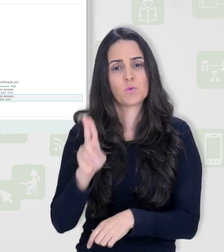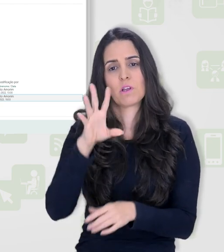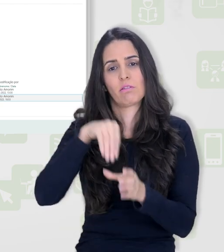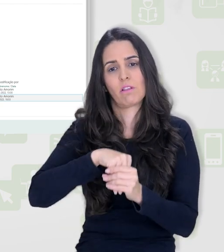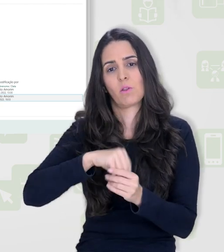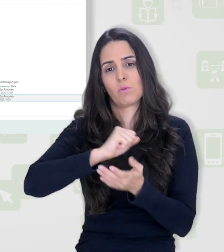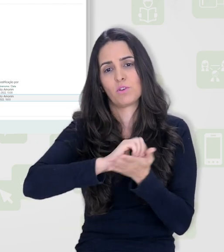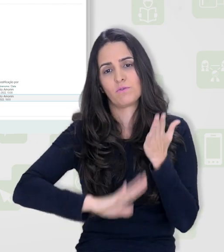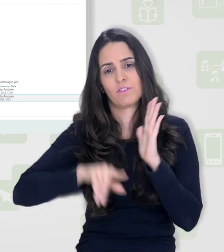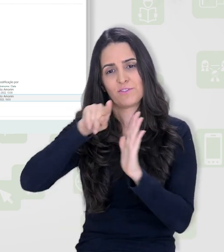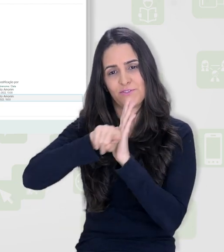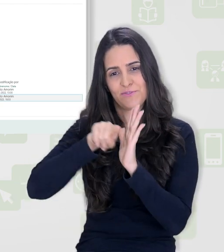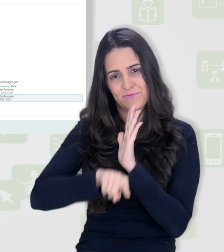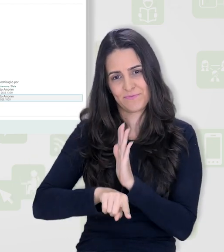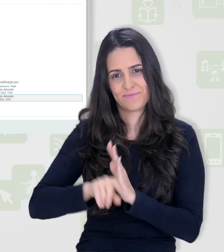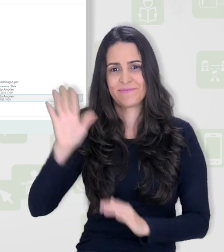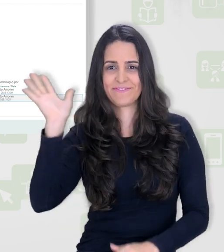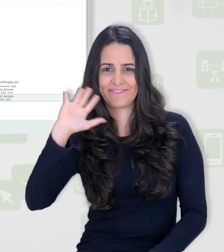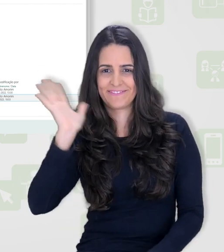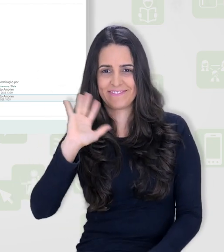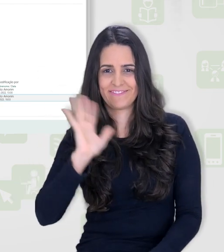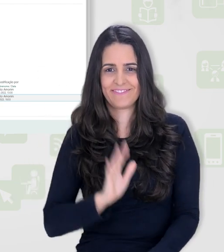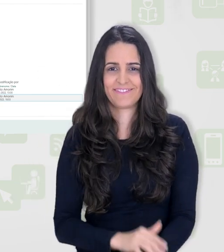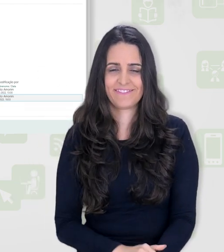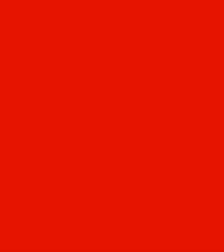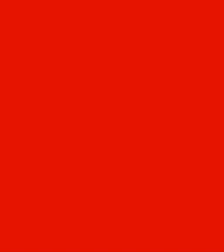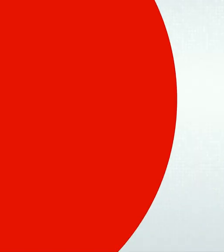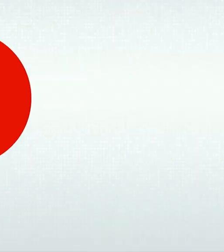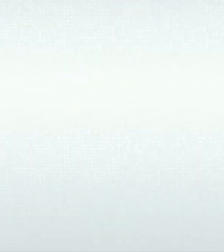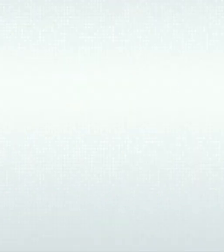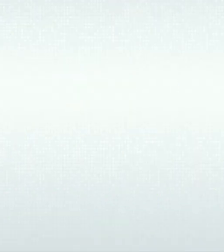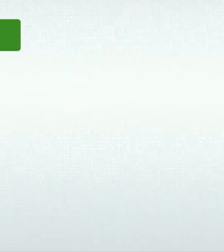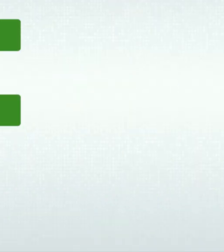em uma atividade questionária. Até a próxima!